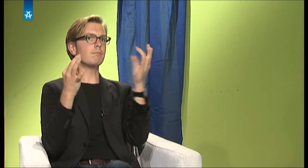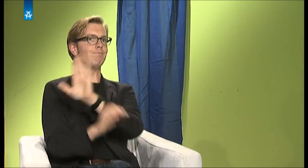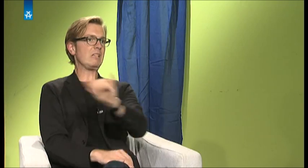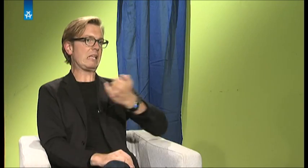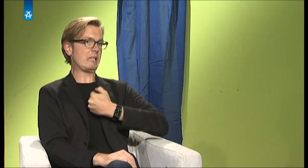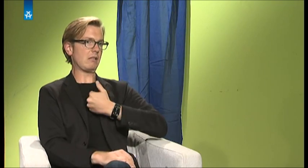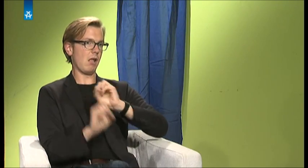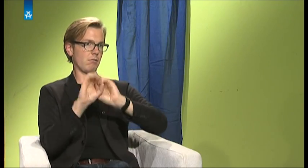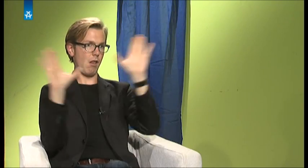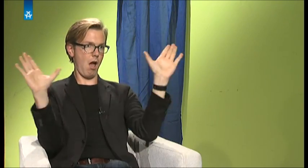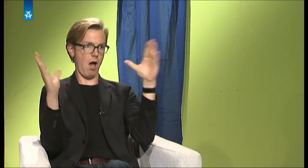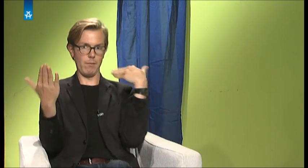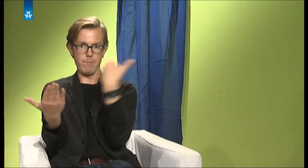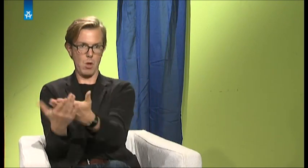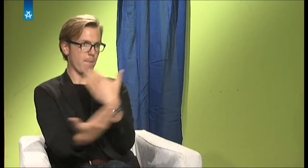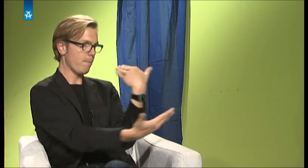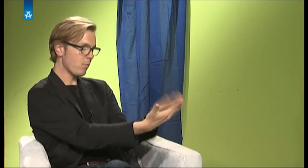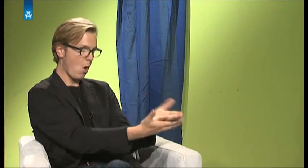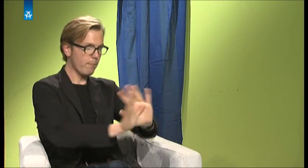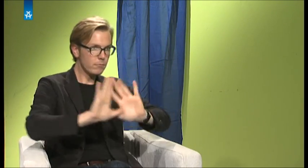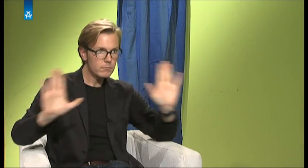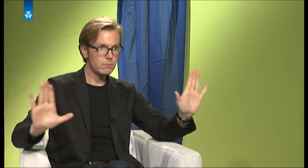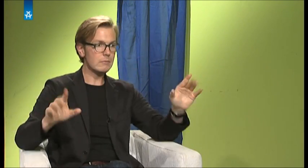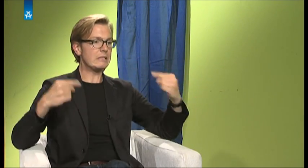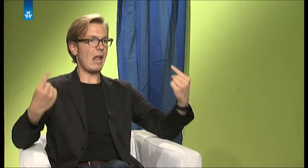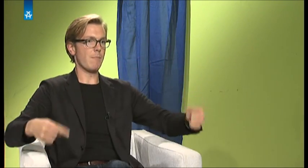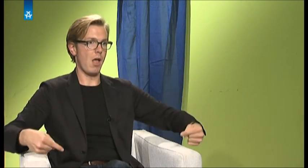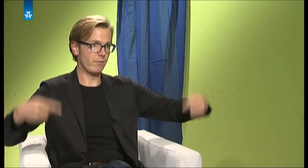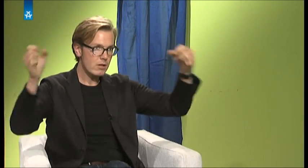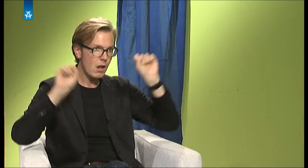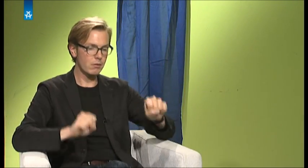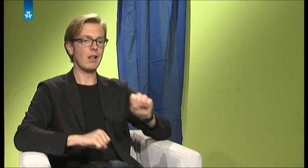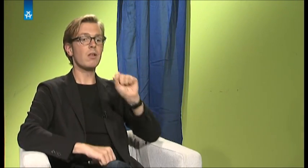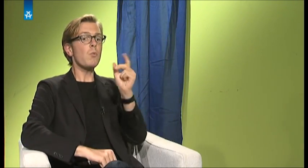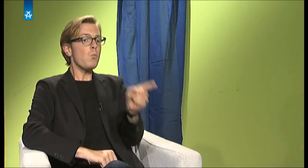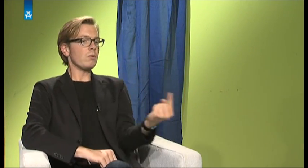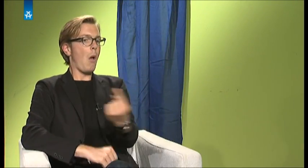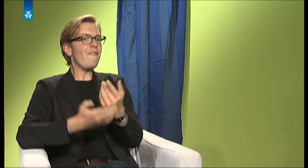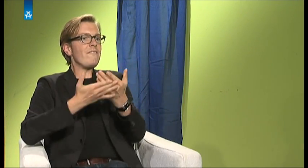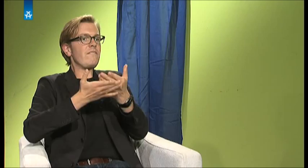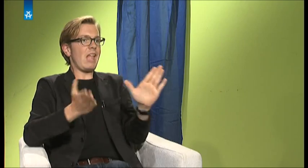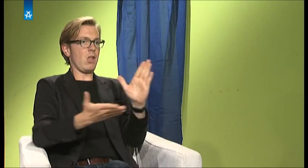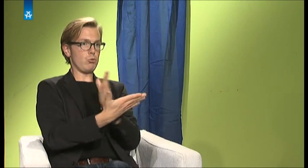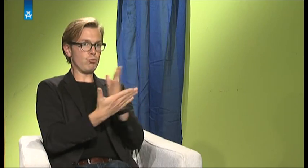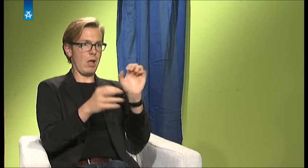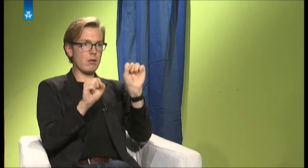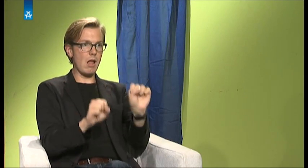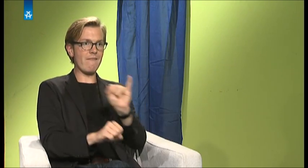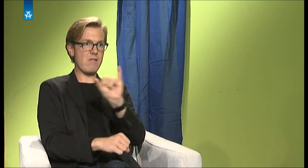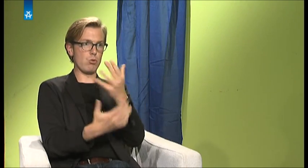freie Entscheidung bekommen, welche Sprache sie wählen wollen. Ob es die Lautsprache ist oder die Gebärdensprache ist. Wenn es um die gemischten Klassen geht, die ich genannt habe,